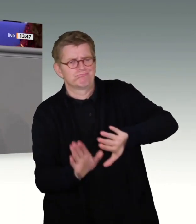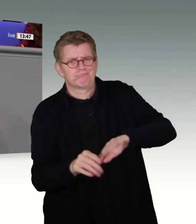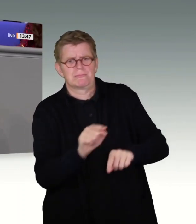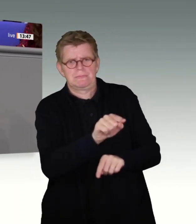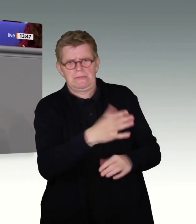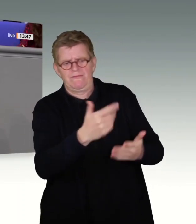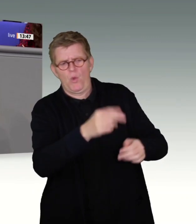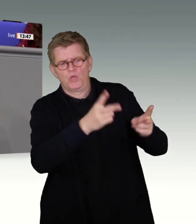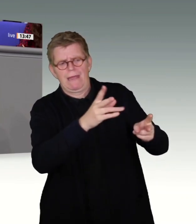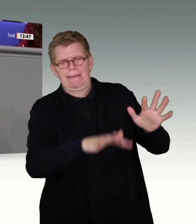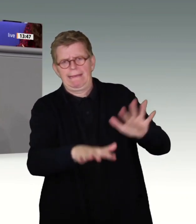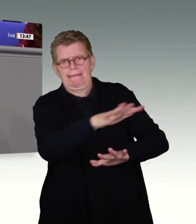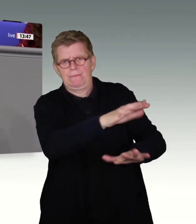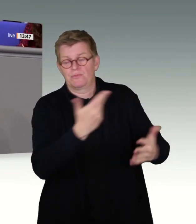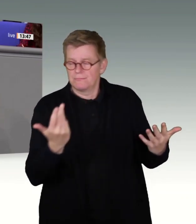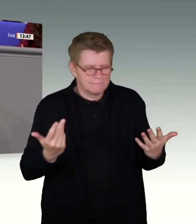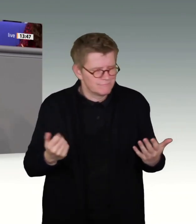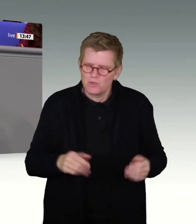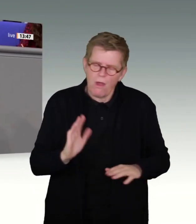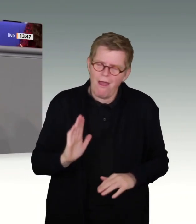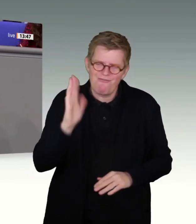Damen und Herren, sie werden damit keinen Erfolg haben.